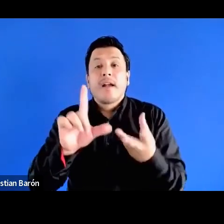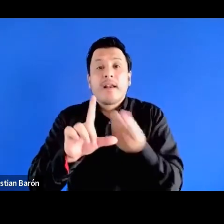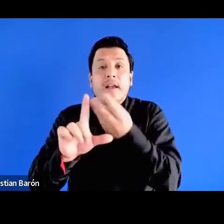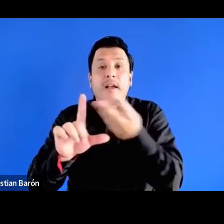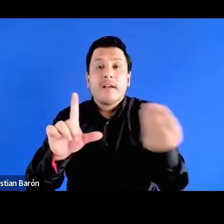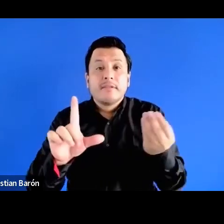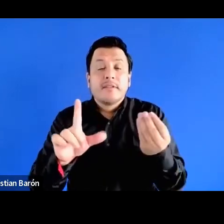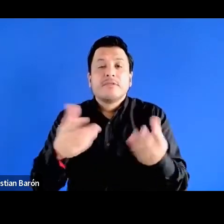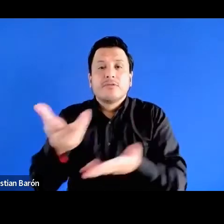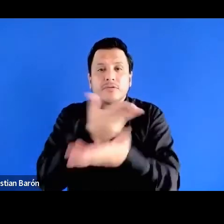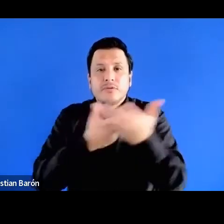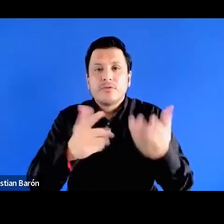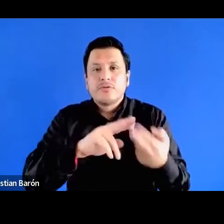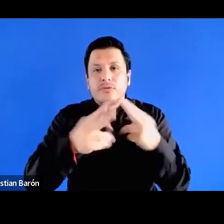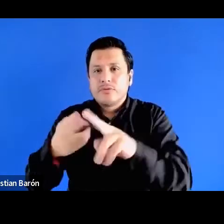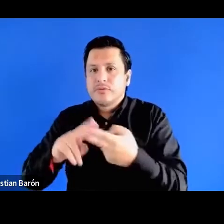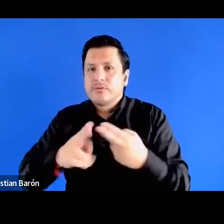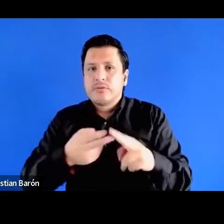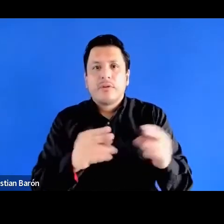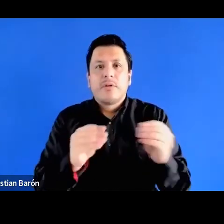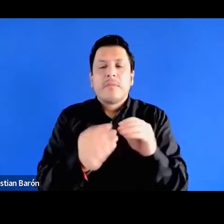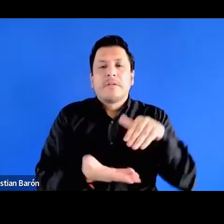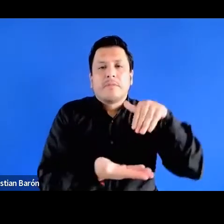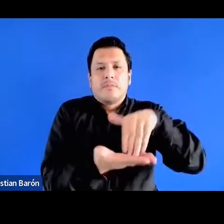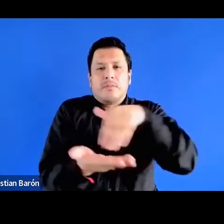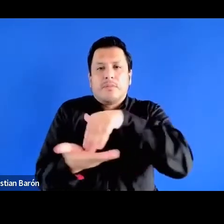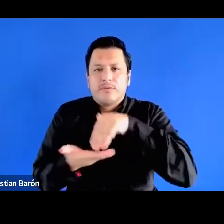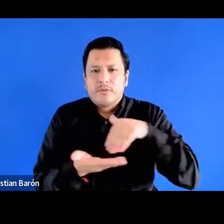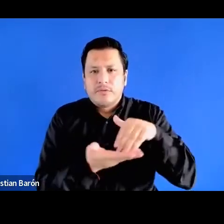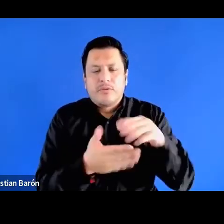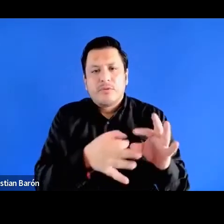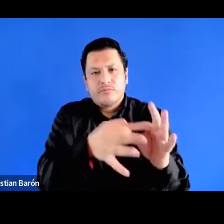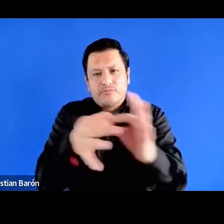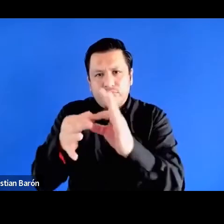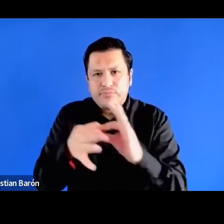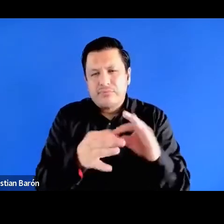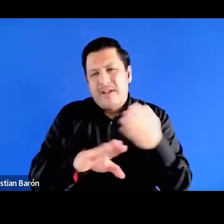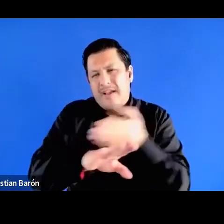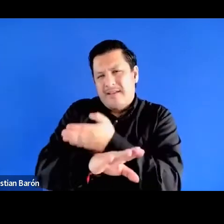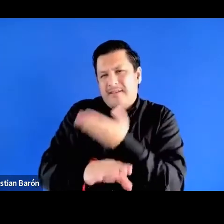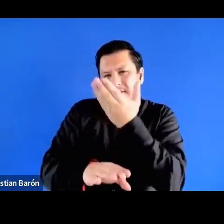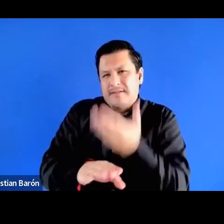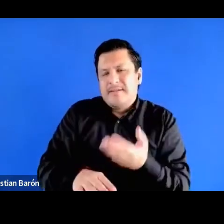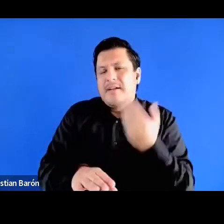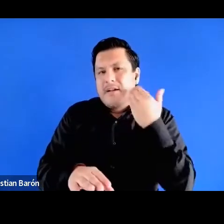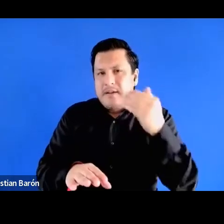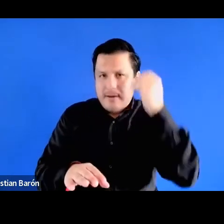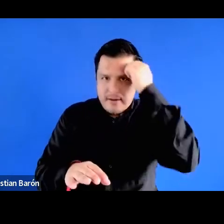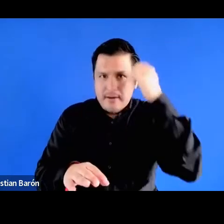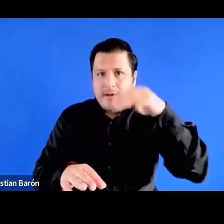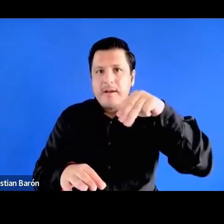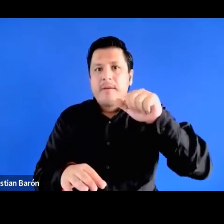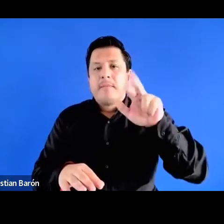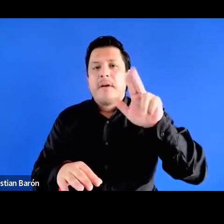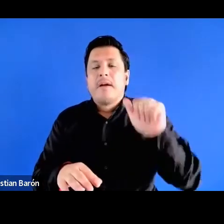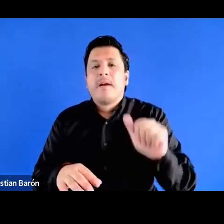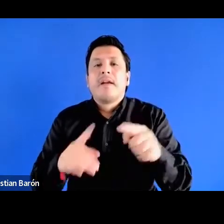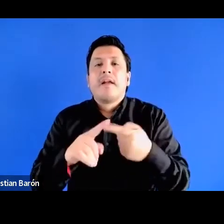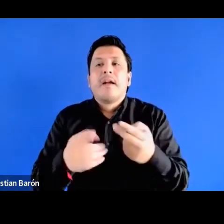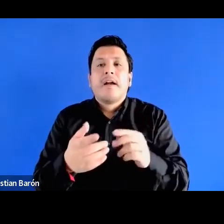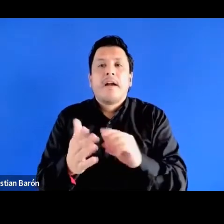sociales y posiciones articuladas obviamente a lo que Mara nos viene a traer en este libro en relación a